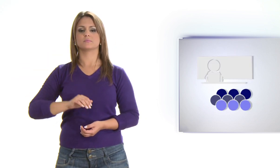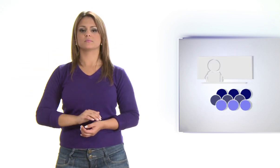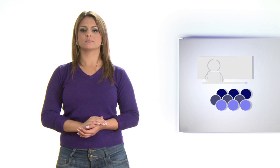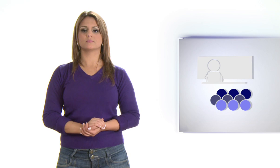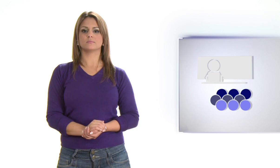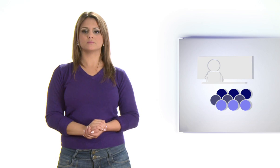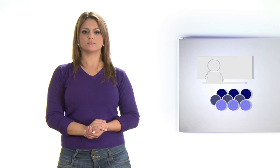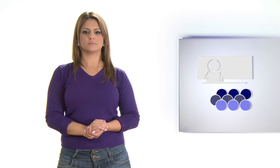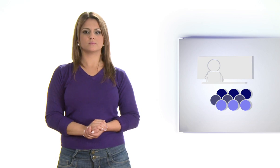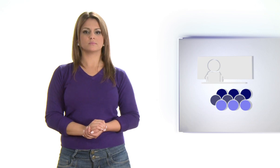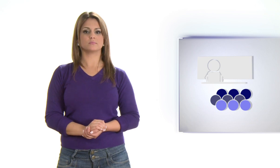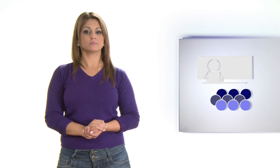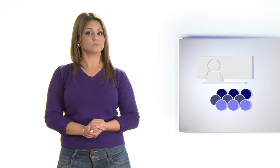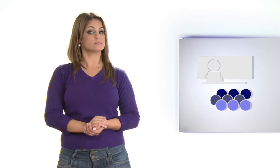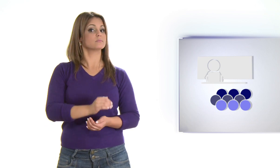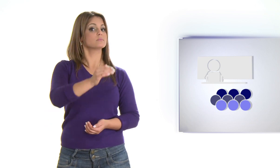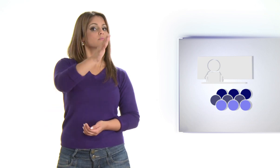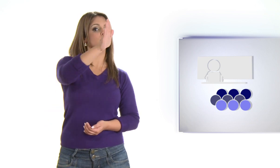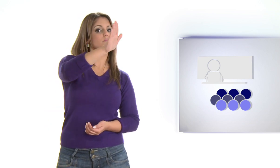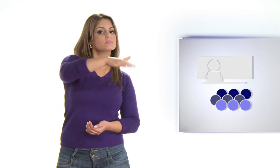Aluno Aluno